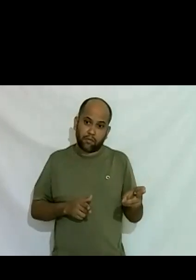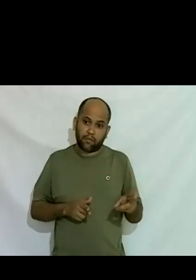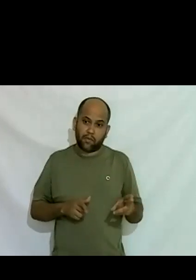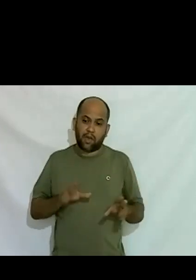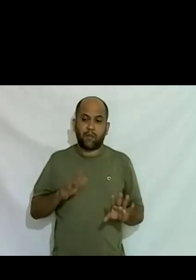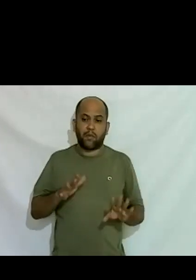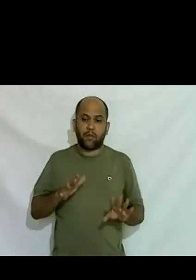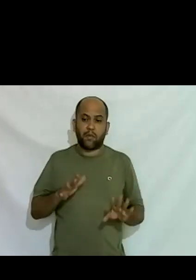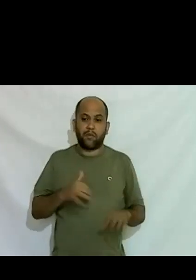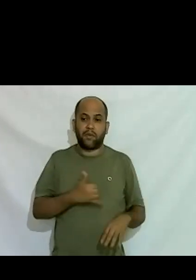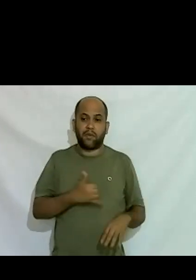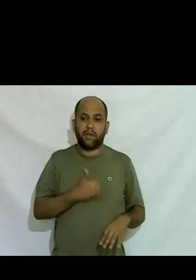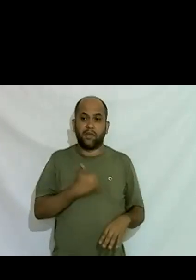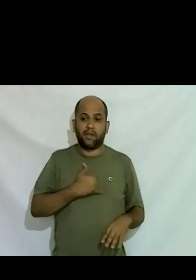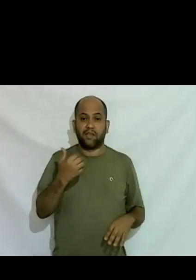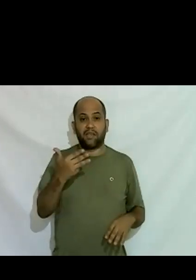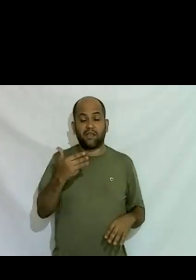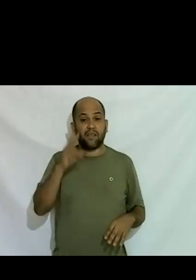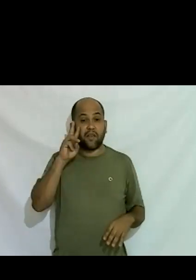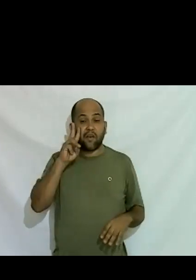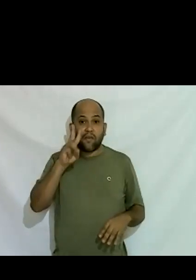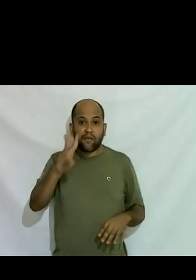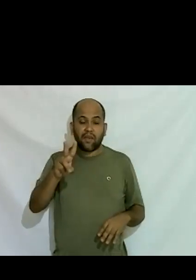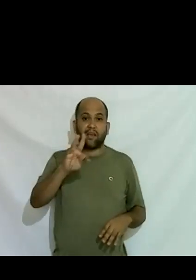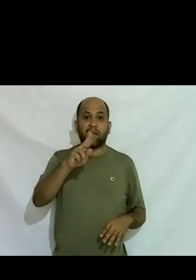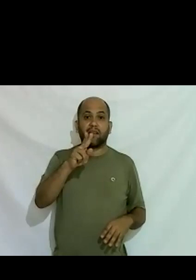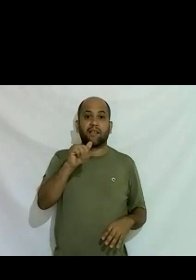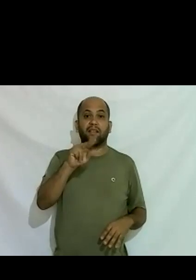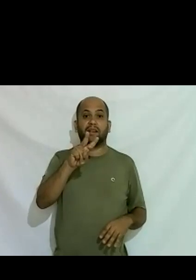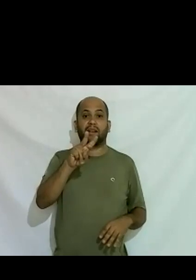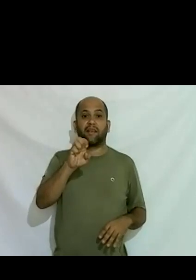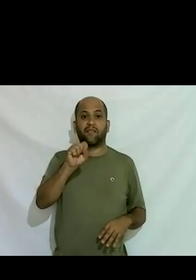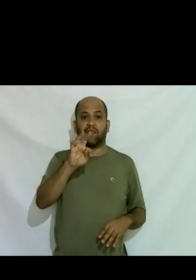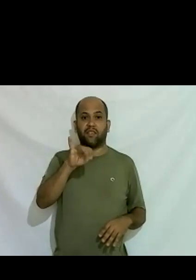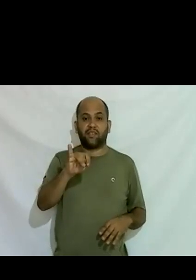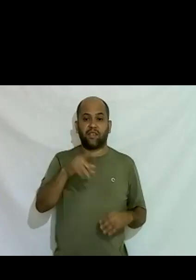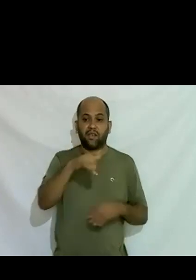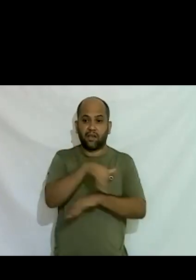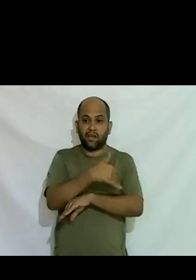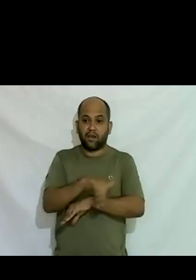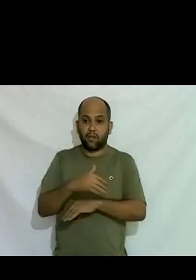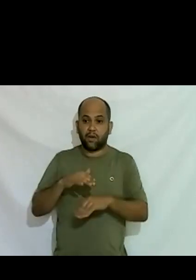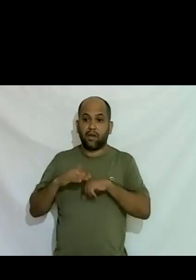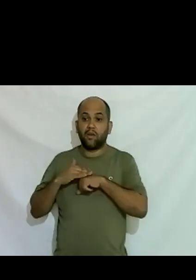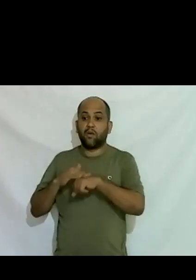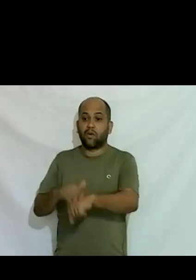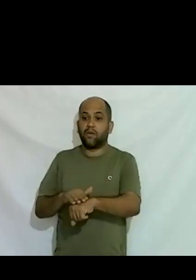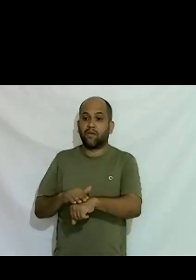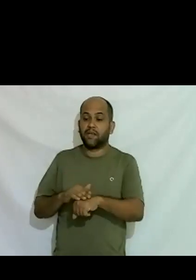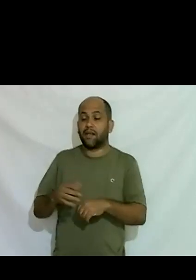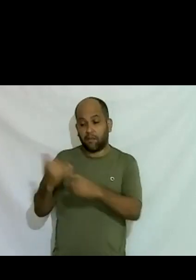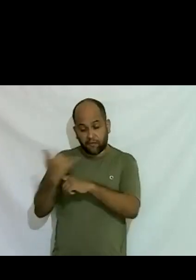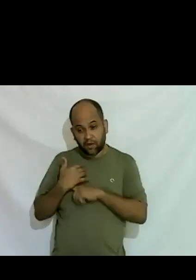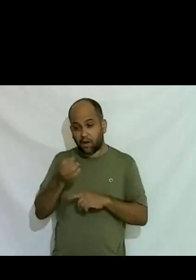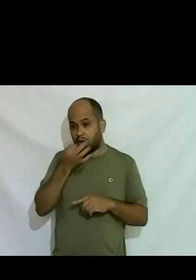anos eu vi uma travesti na rua fui conversar com ela ela me disse o que ela tomava eu fui na farmácia